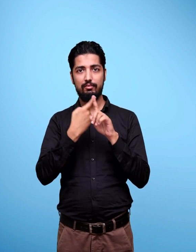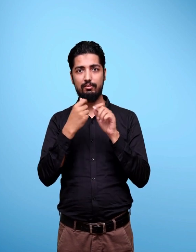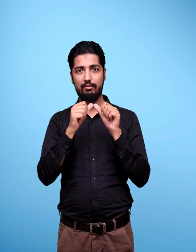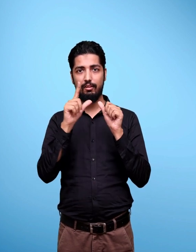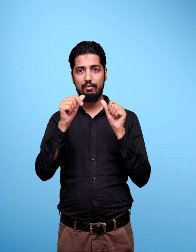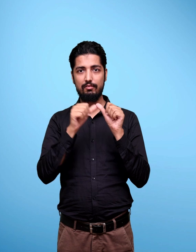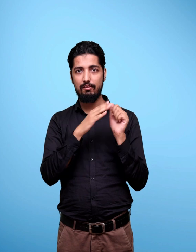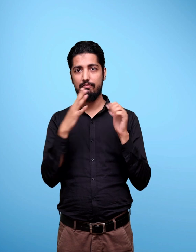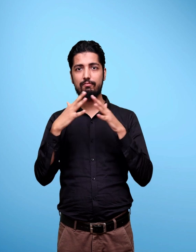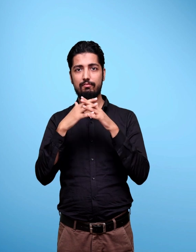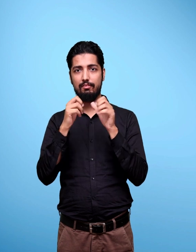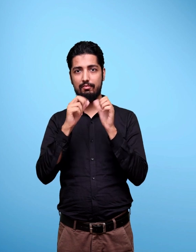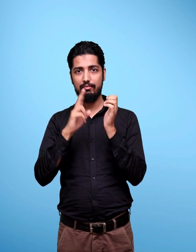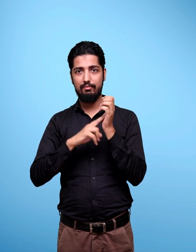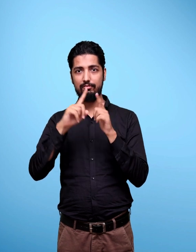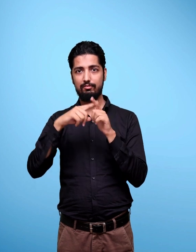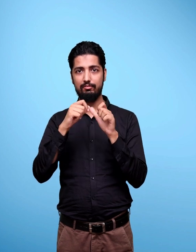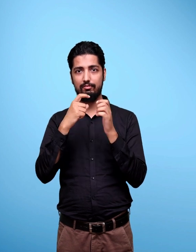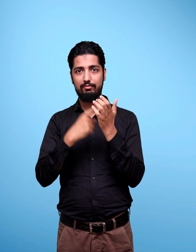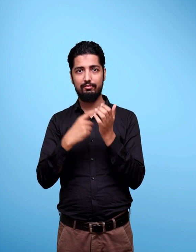Shashikala Vanjari